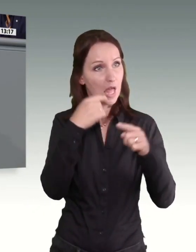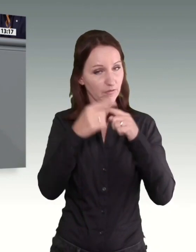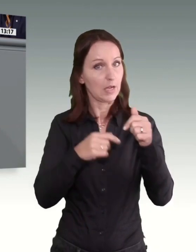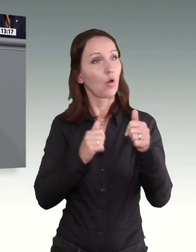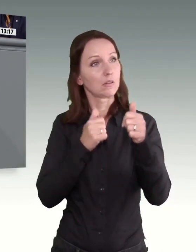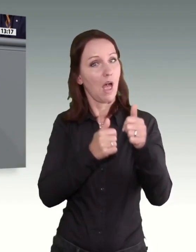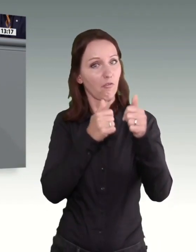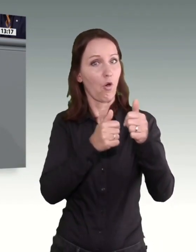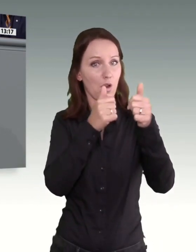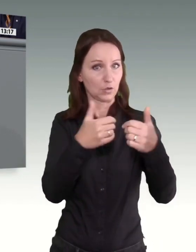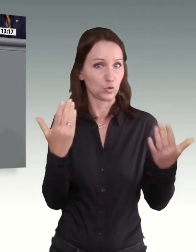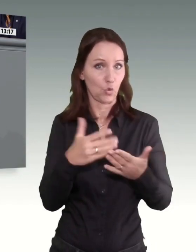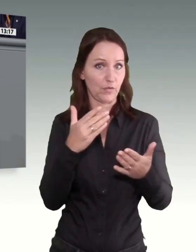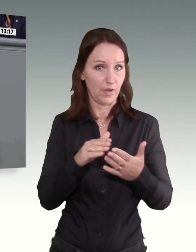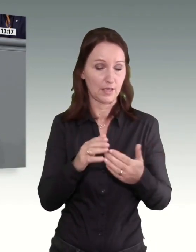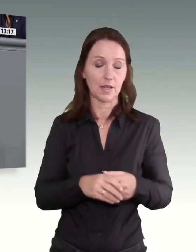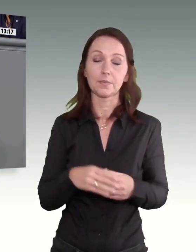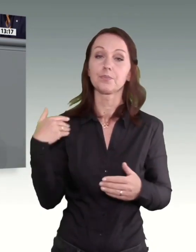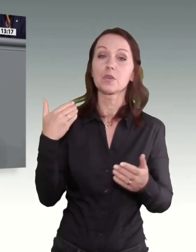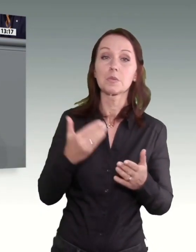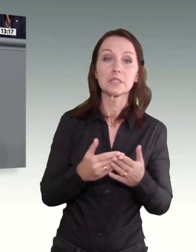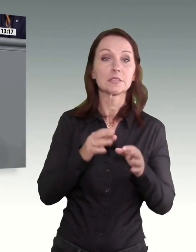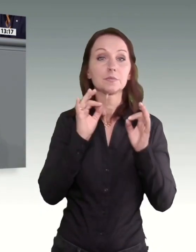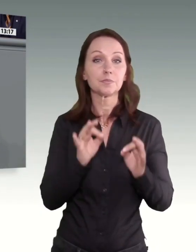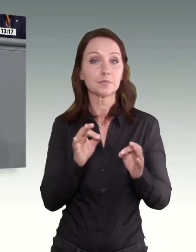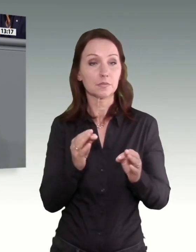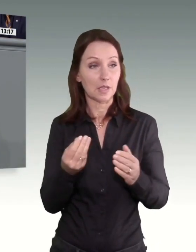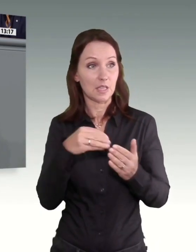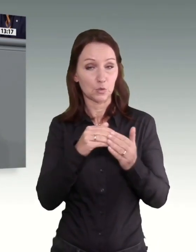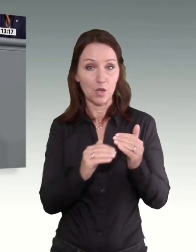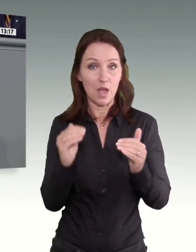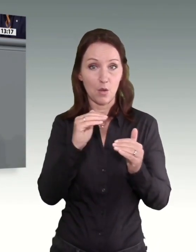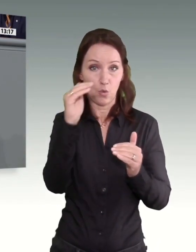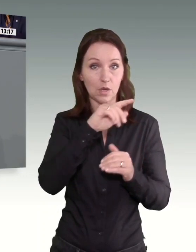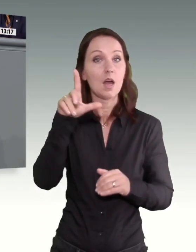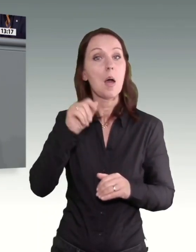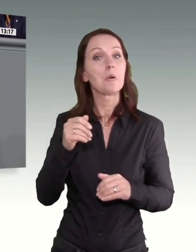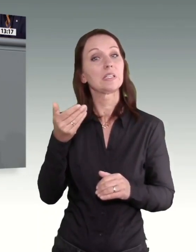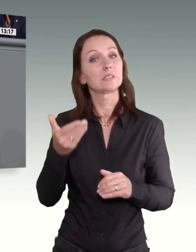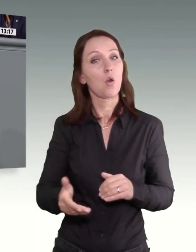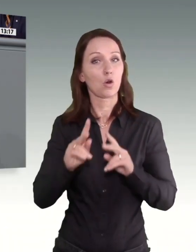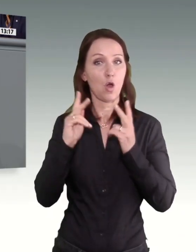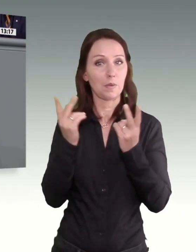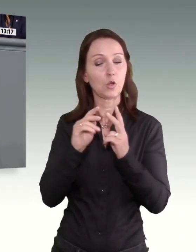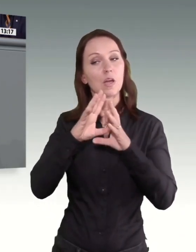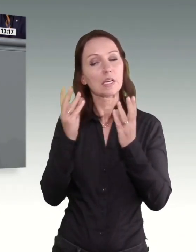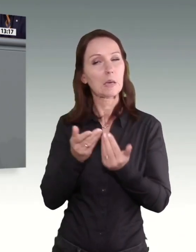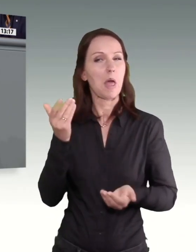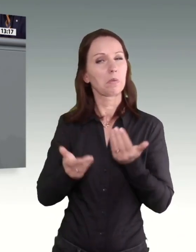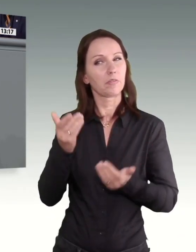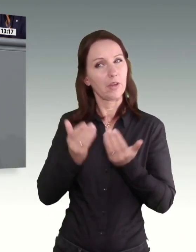bisher würden darüber hinausgehende Erhöhungsschritte von der Mindestlohnkommission im Rahmen einer Gesamtabwägung erfolgen können.